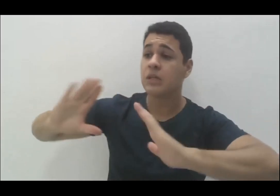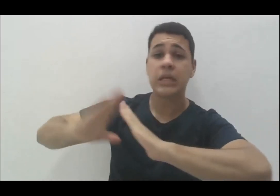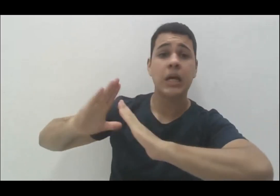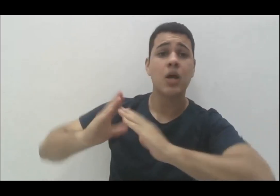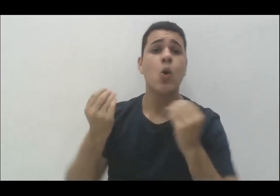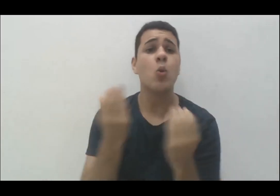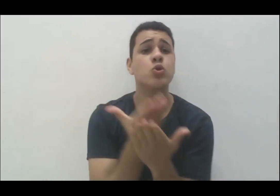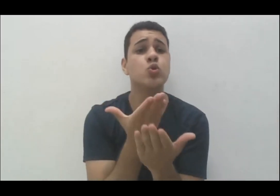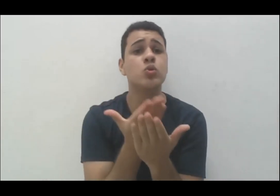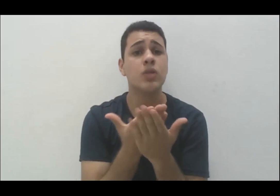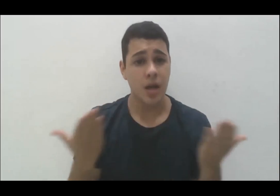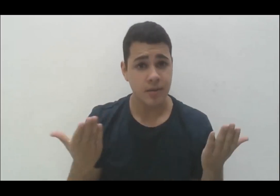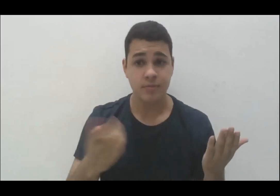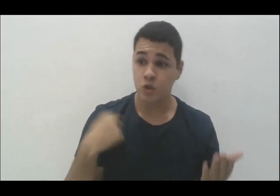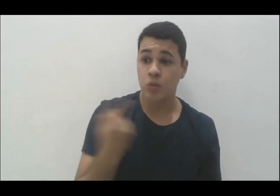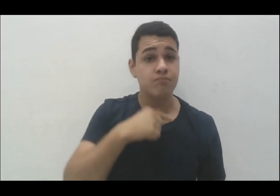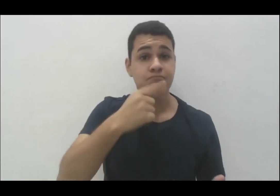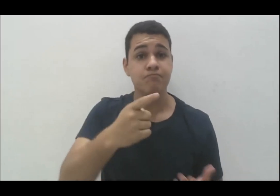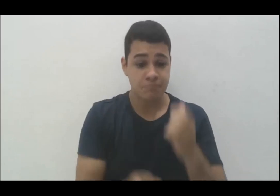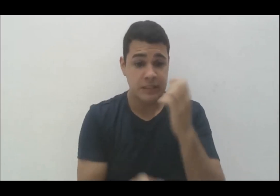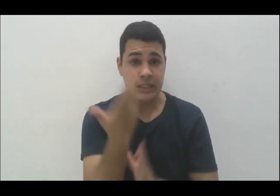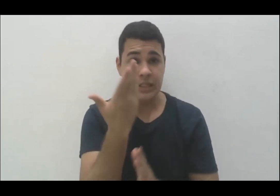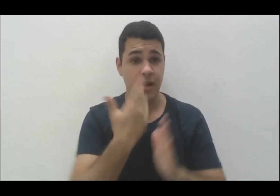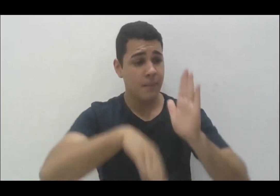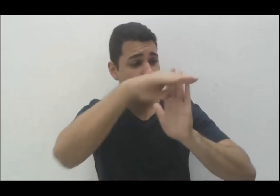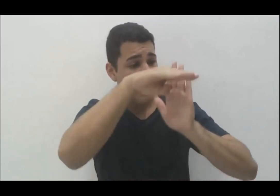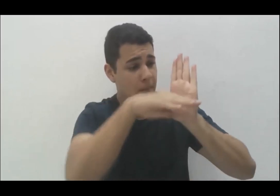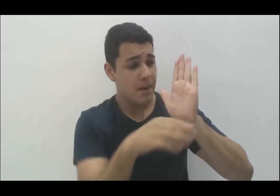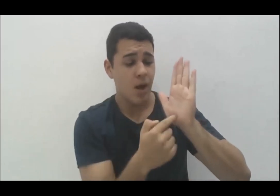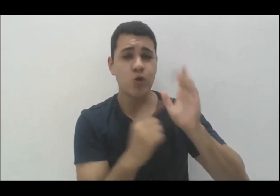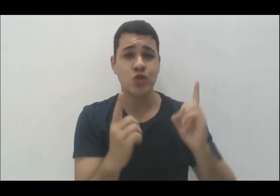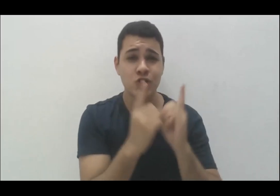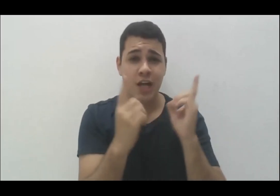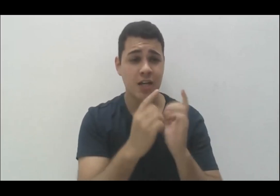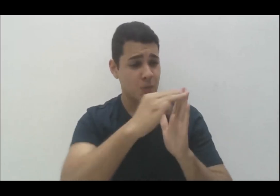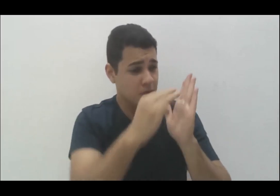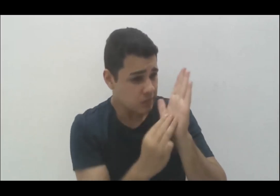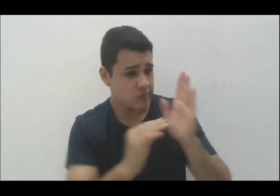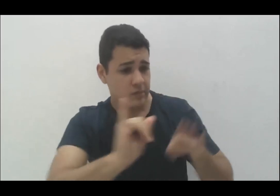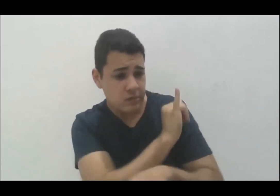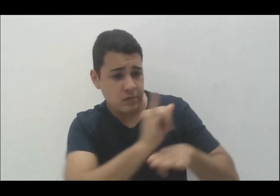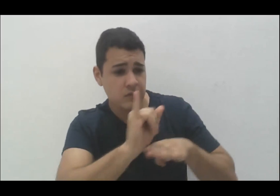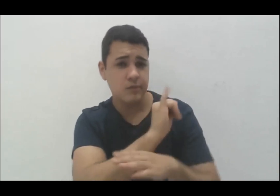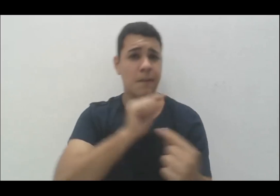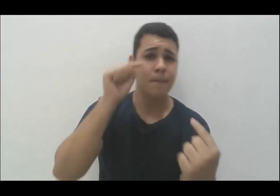não conseguir elaborar o conteúdo de uma maneira que ele seja acessível para todos. E quando eu falo para todos, eu estou